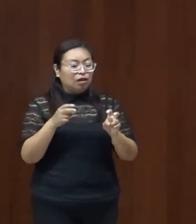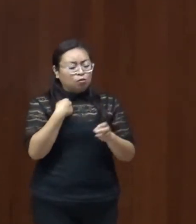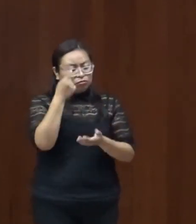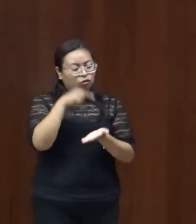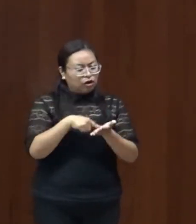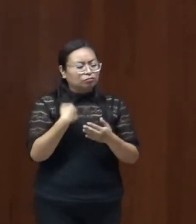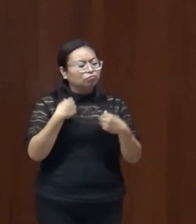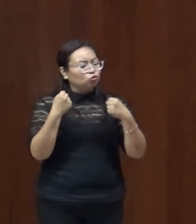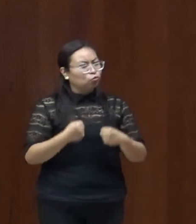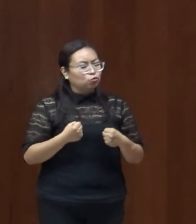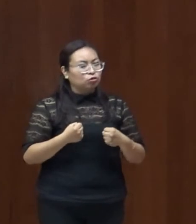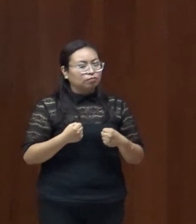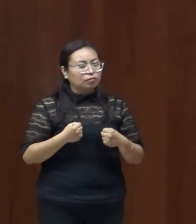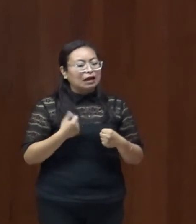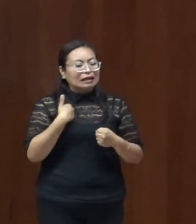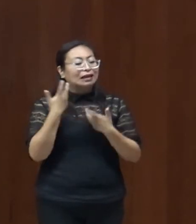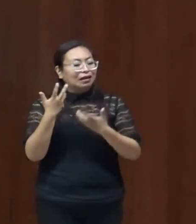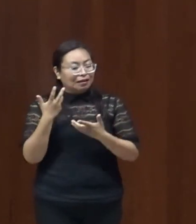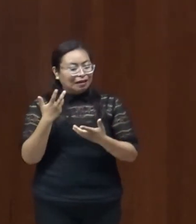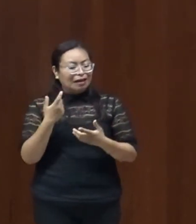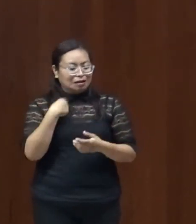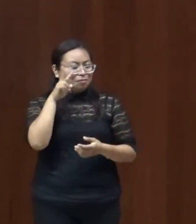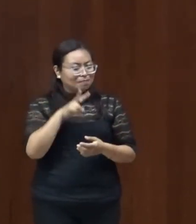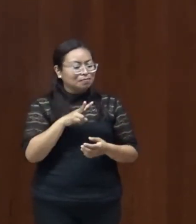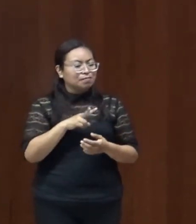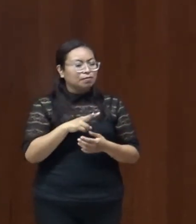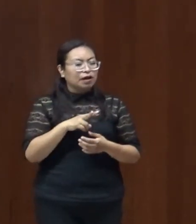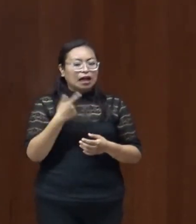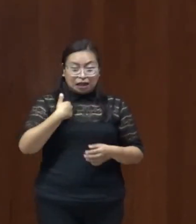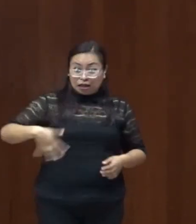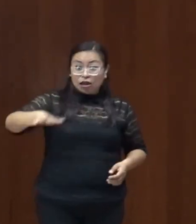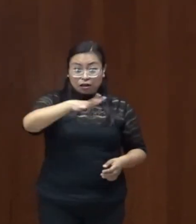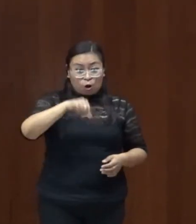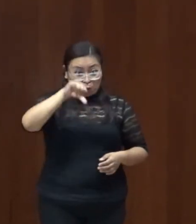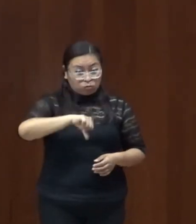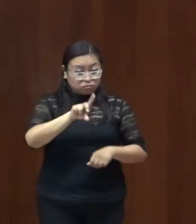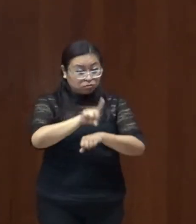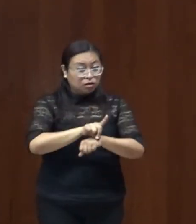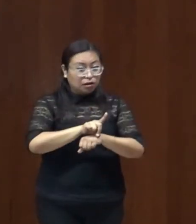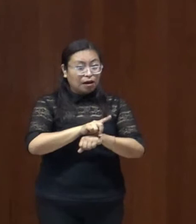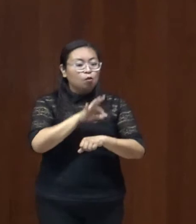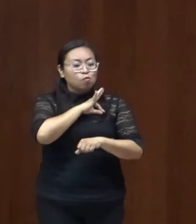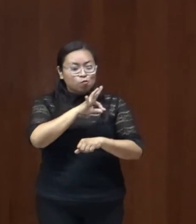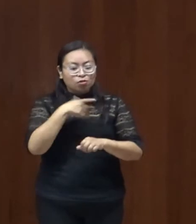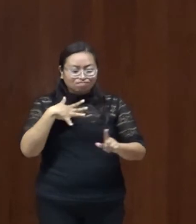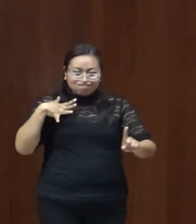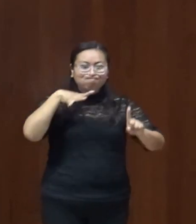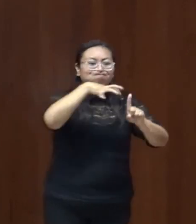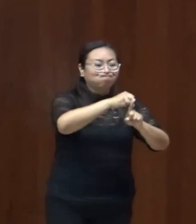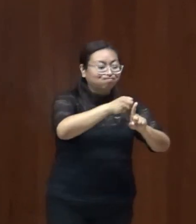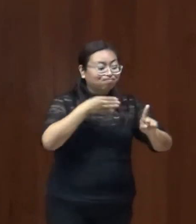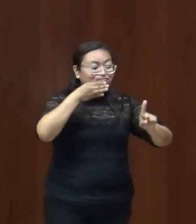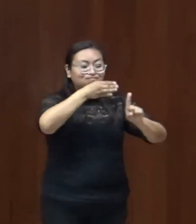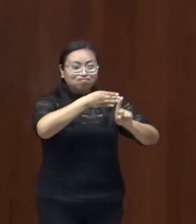deseamos sinceramente que lo que hoy se trate en este espacio contribuya a alcanzar este